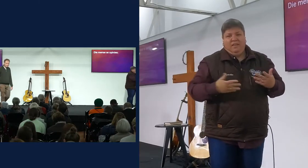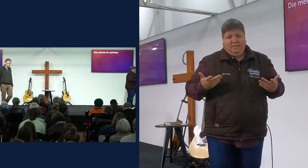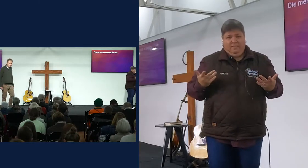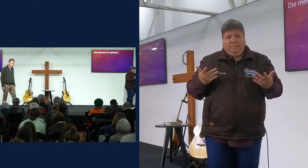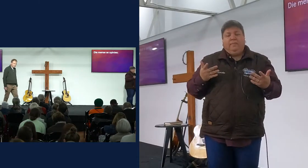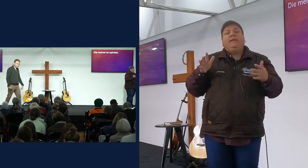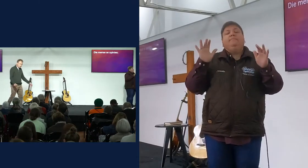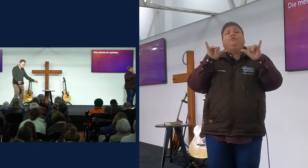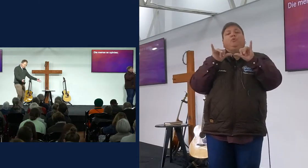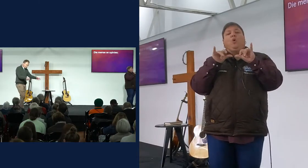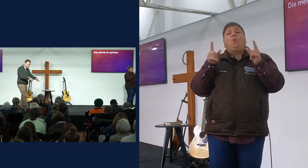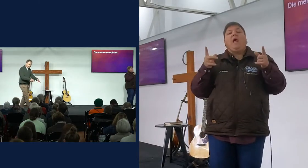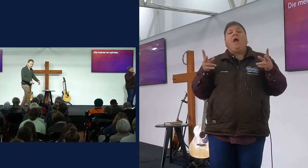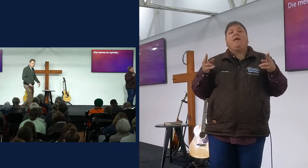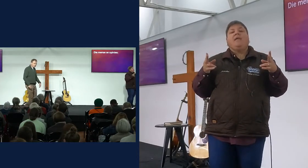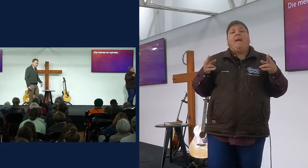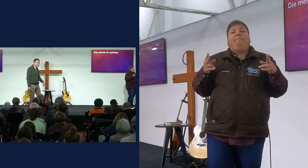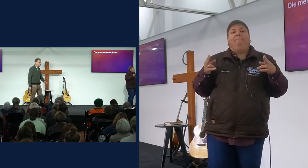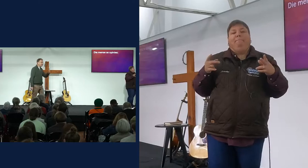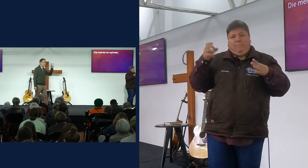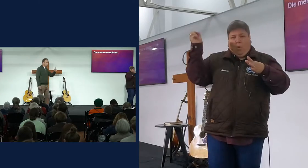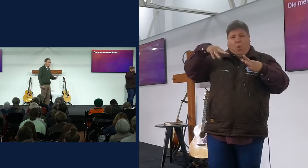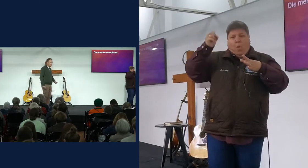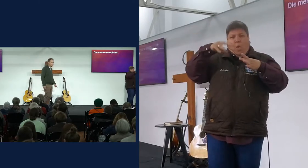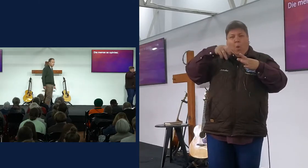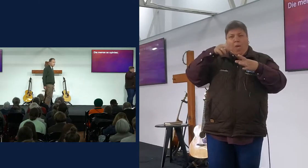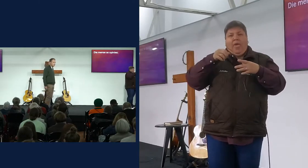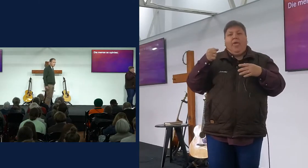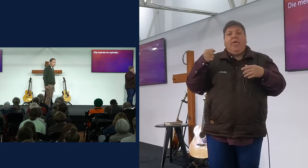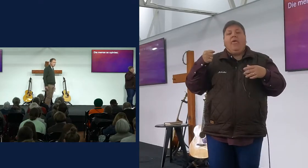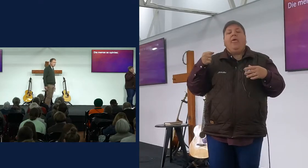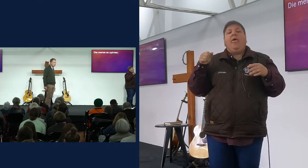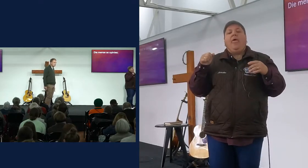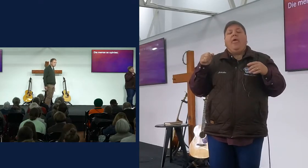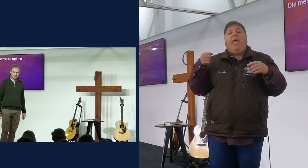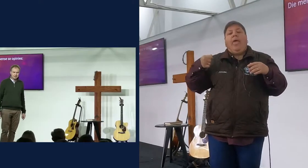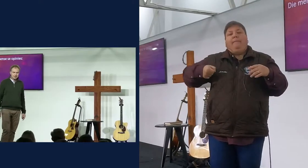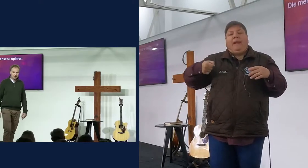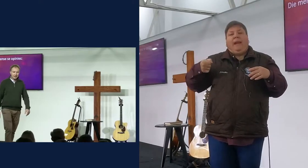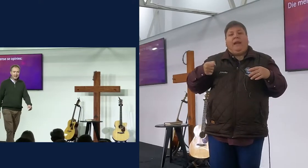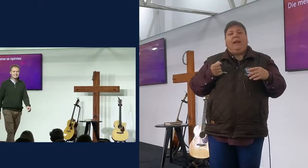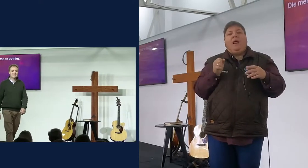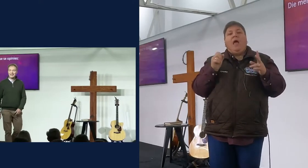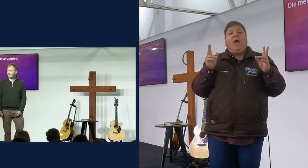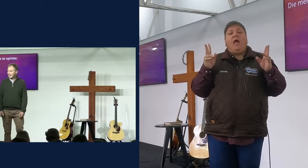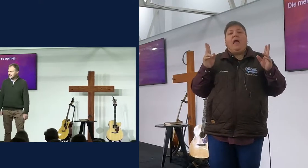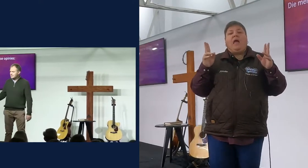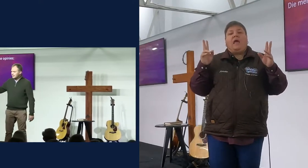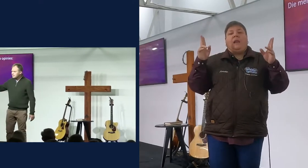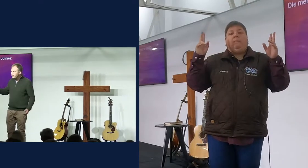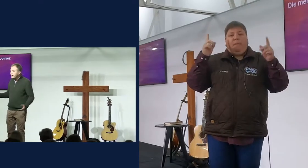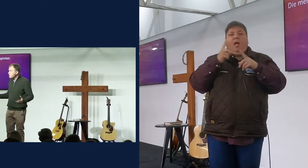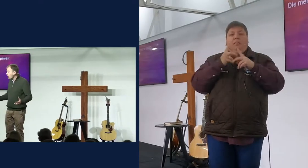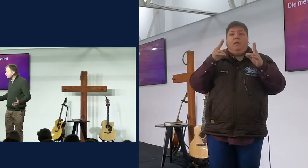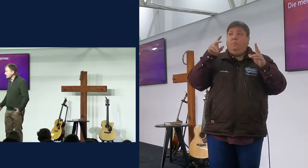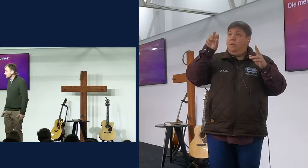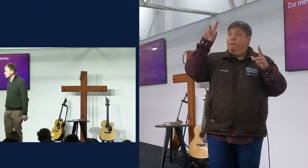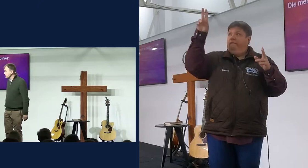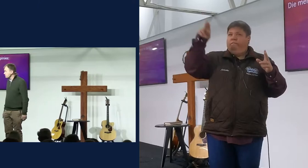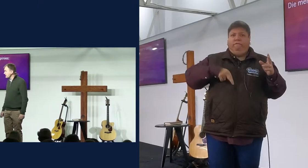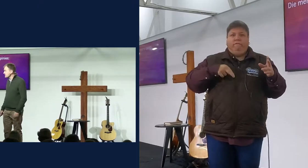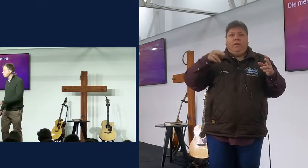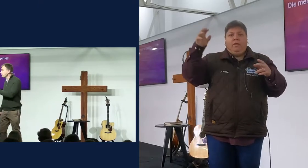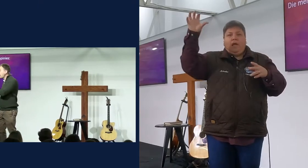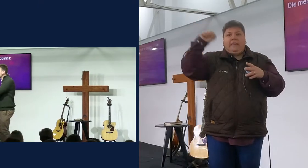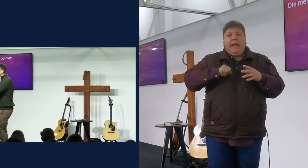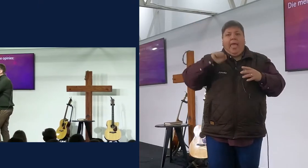van die krapie, as jy klomp krapies in die emmer gooi, en een probeer uitklimraai, wat doe nie ander krapies, en so jy gaan nergens hier nie, en baie keer is dit